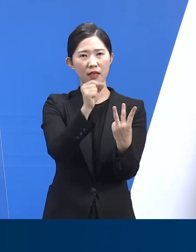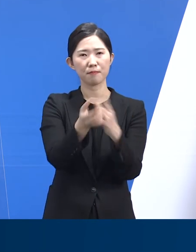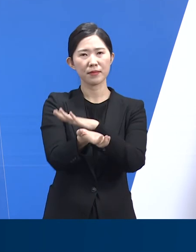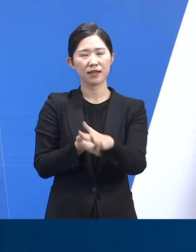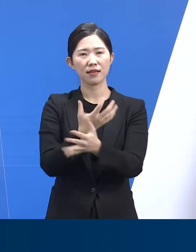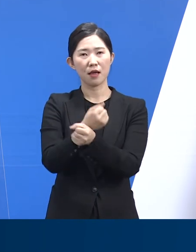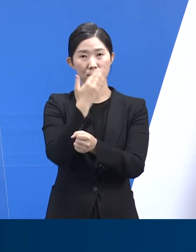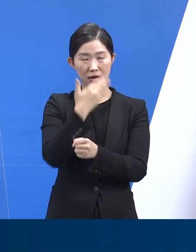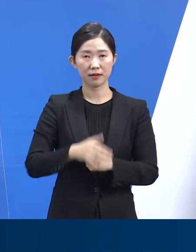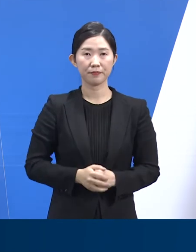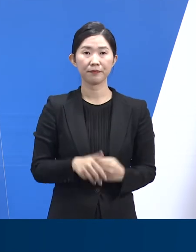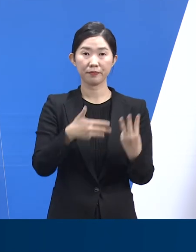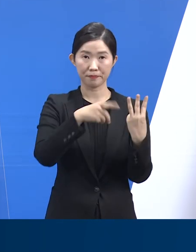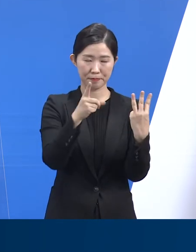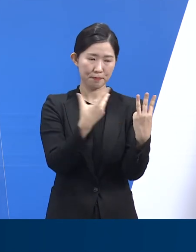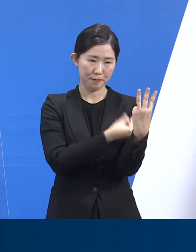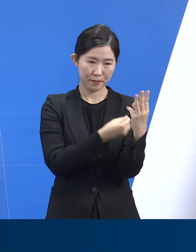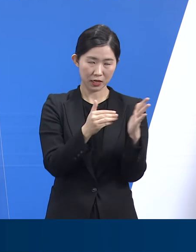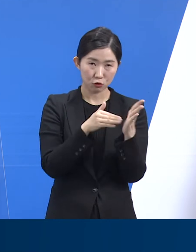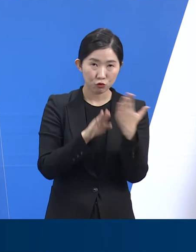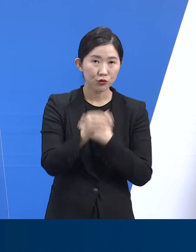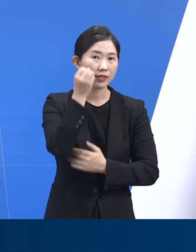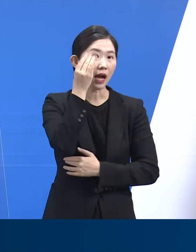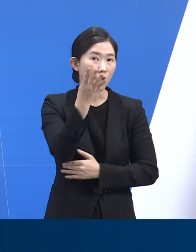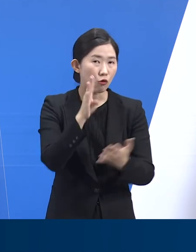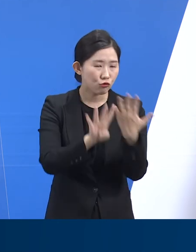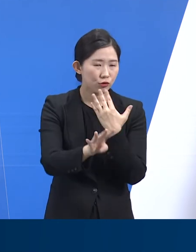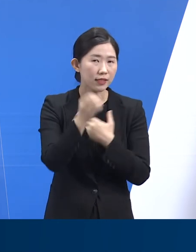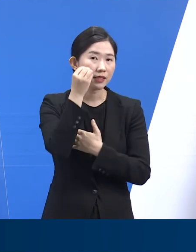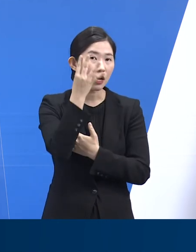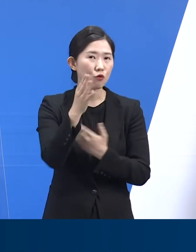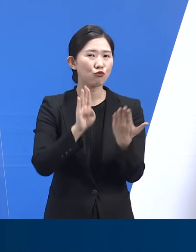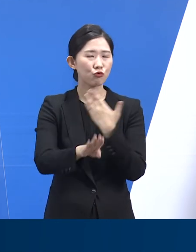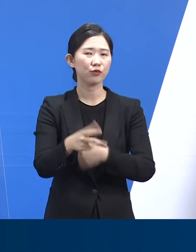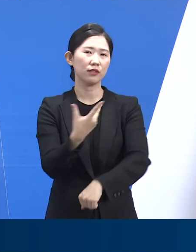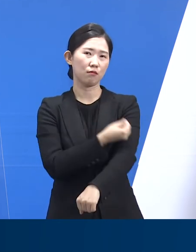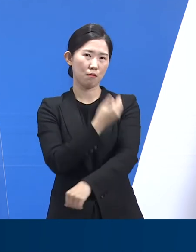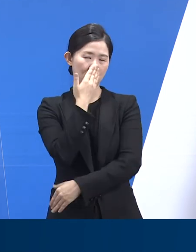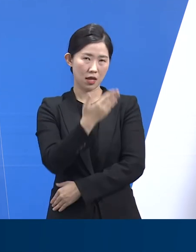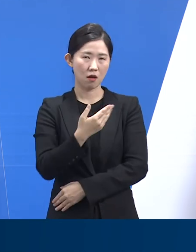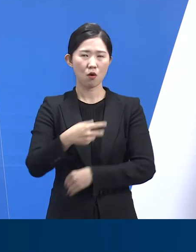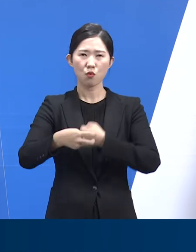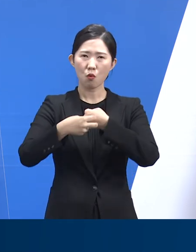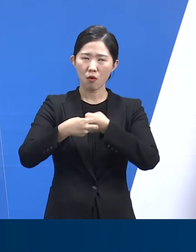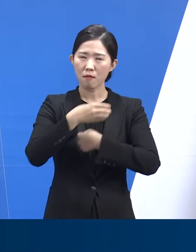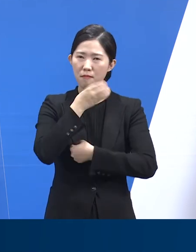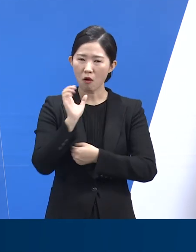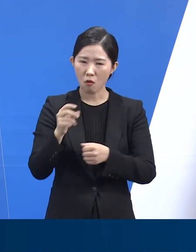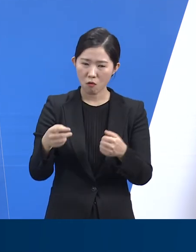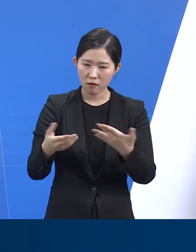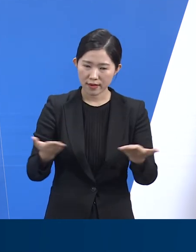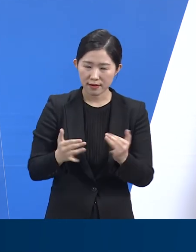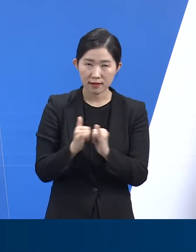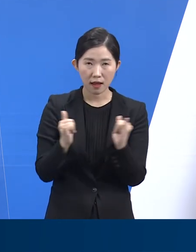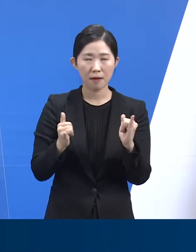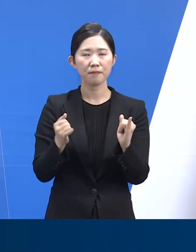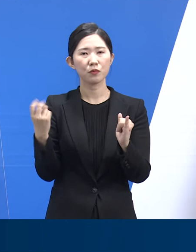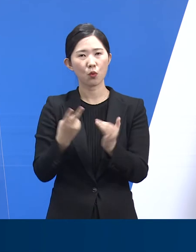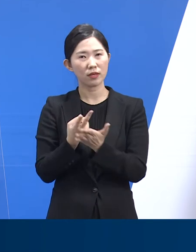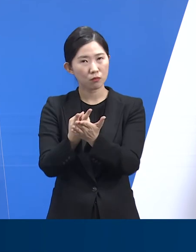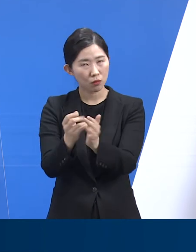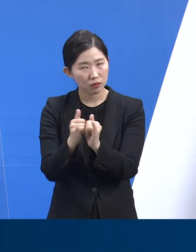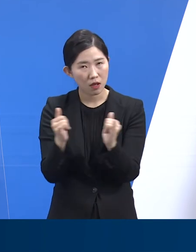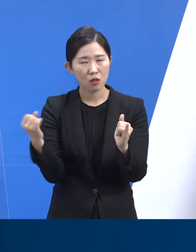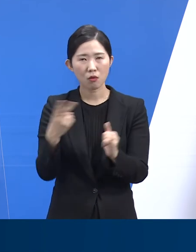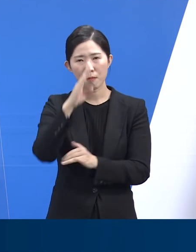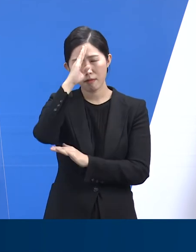3차 접종 후 4개월 경과 시점부터 접종 가능하며 요양병원 등 감염 취약시설 종사자 및 입소자와